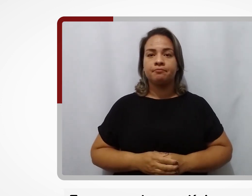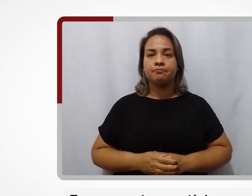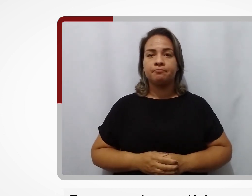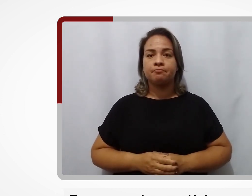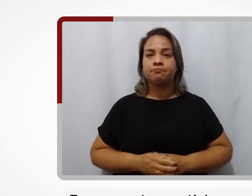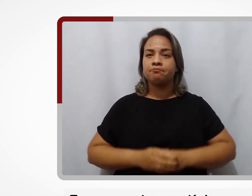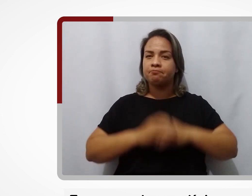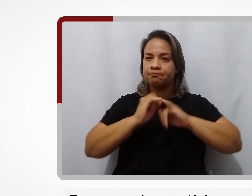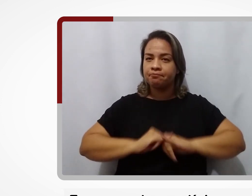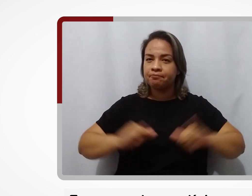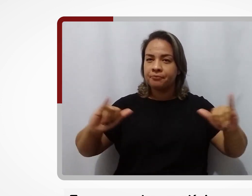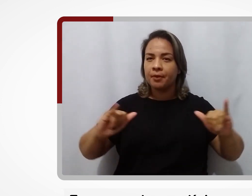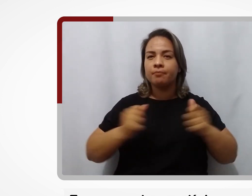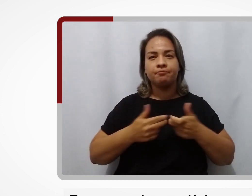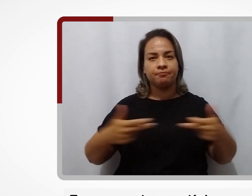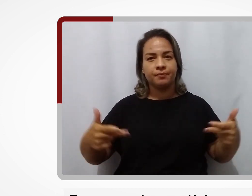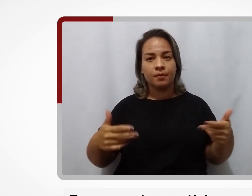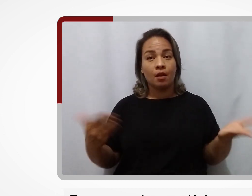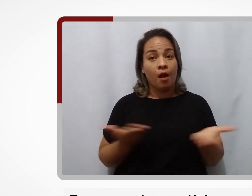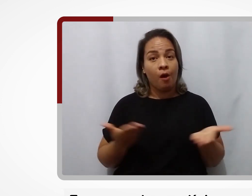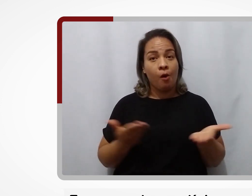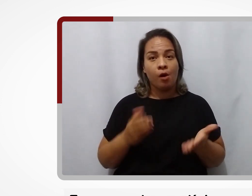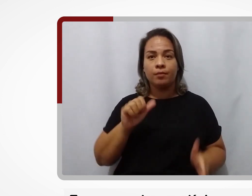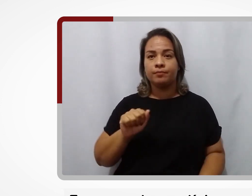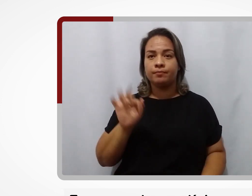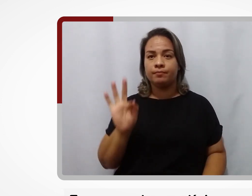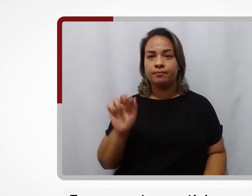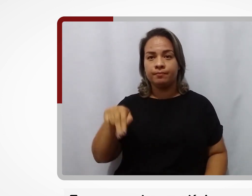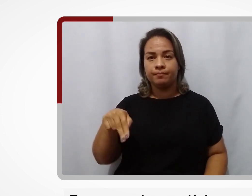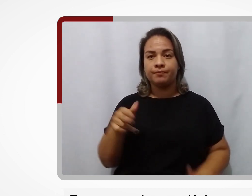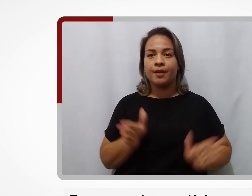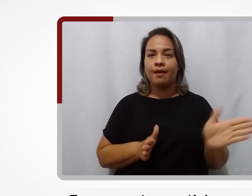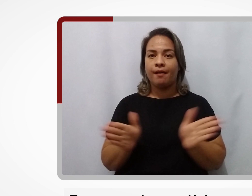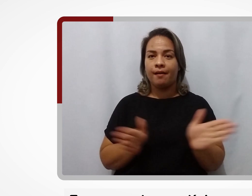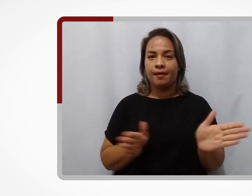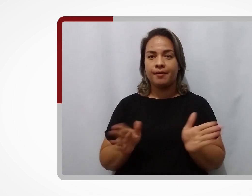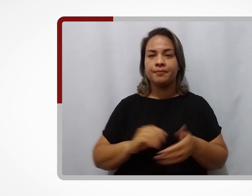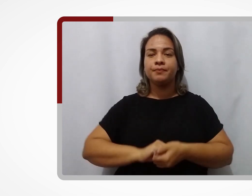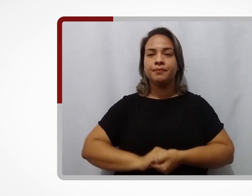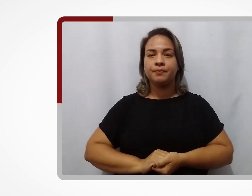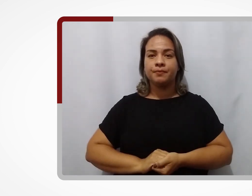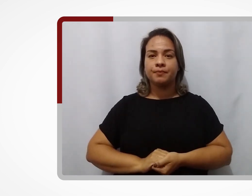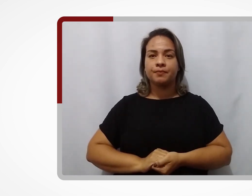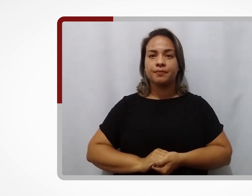Essas e outras notícias agora no AFN Acessibilidade.